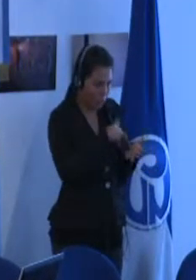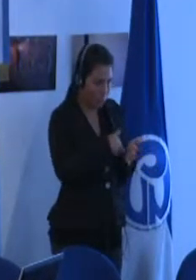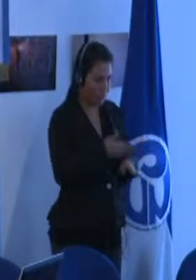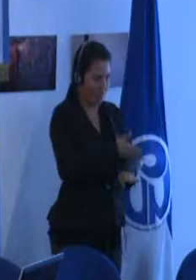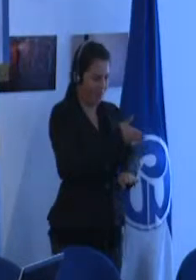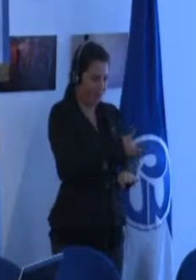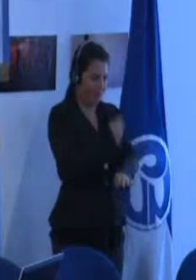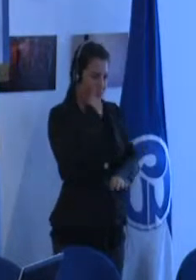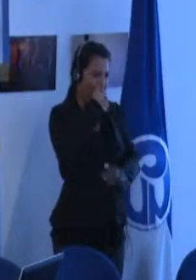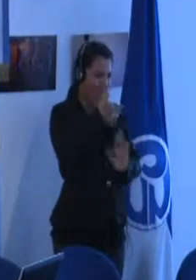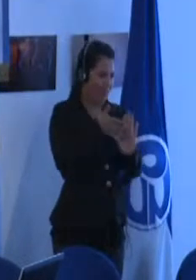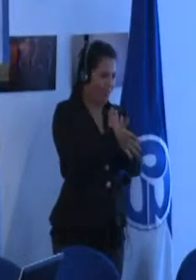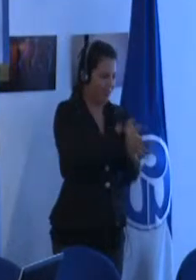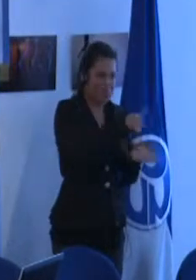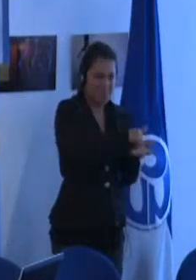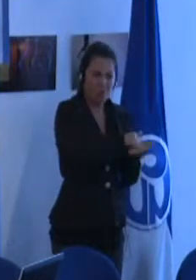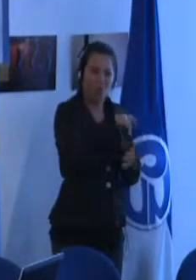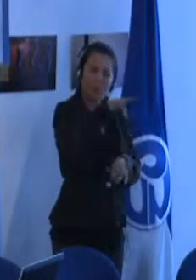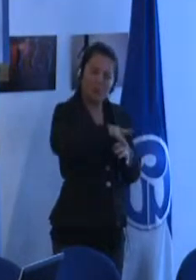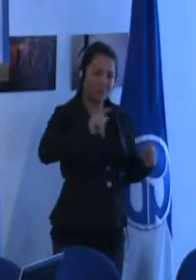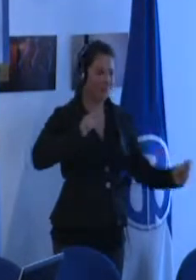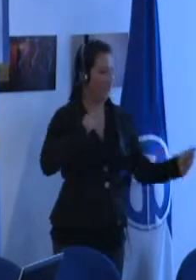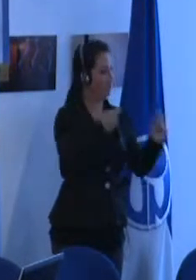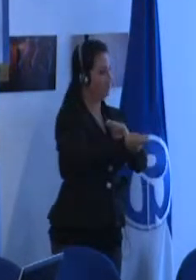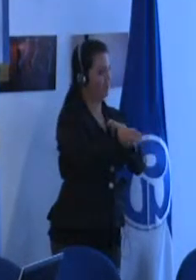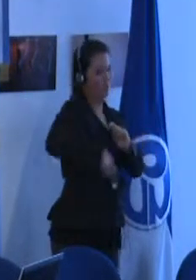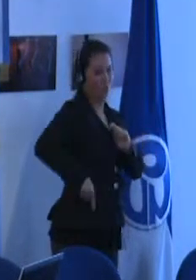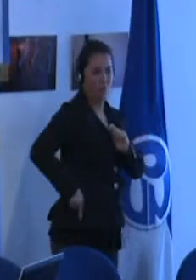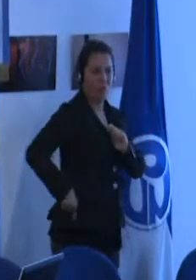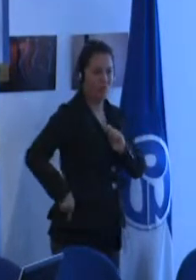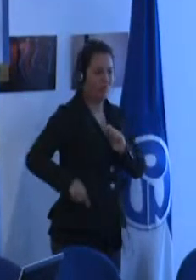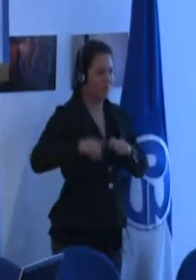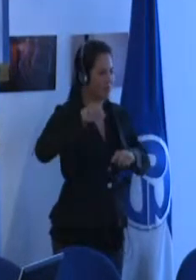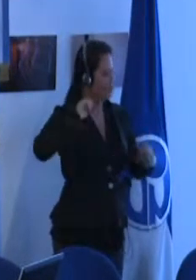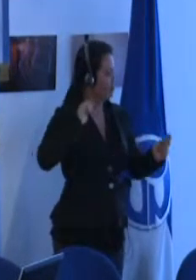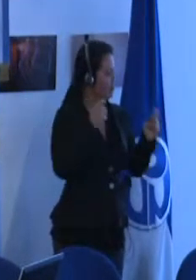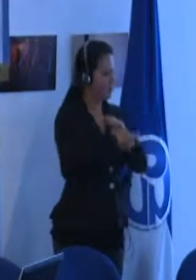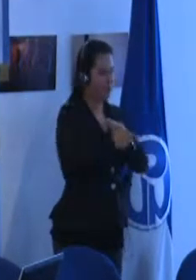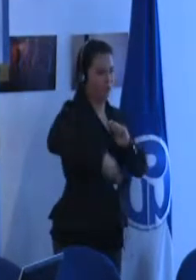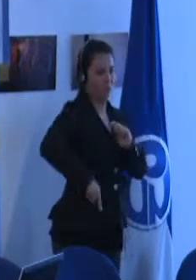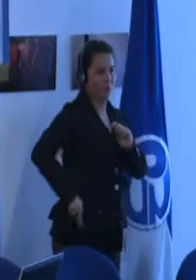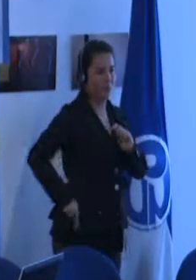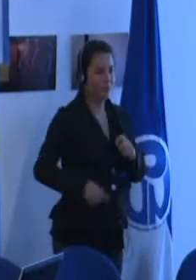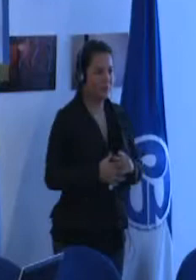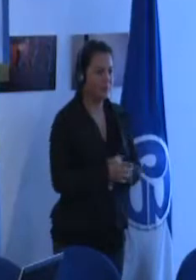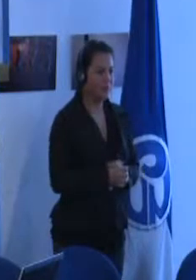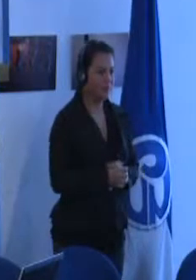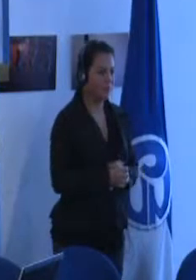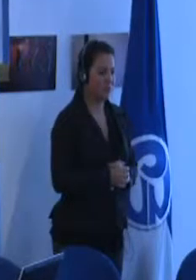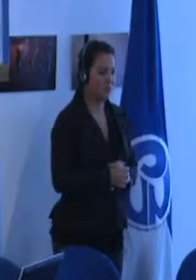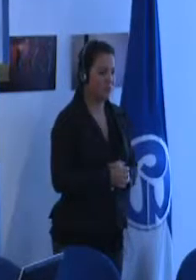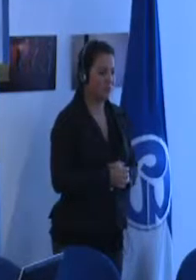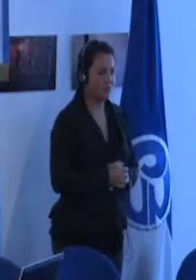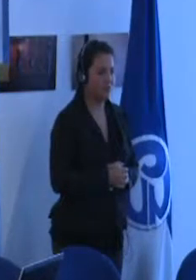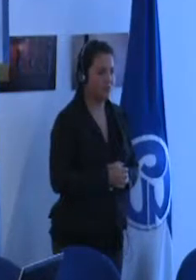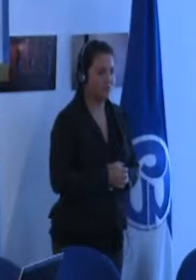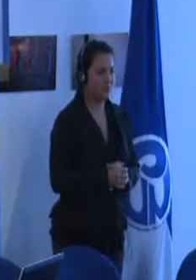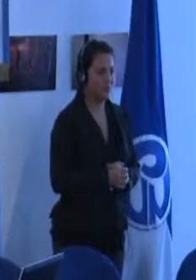he repetido hay que transformar la escuela hay que transformar la escuela y